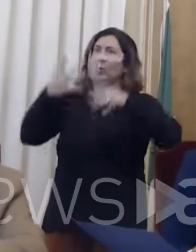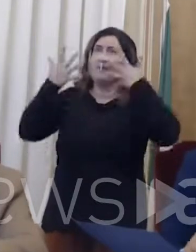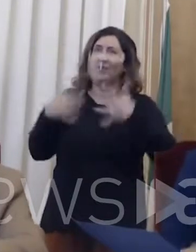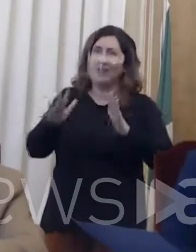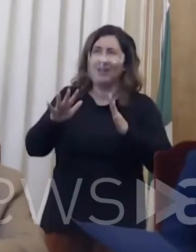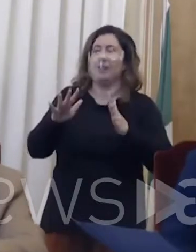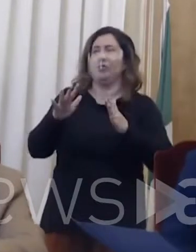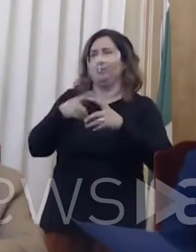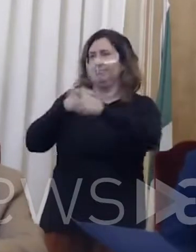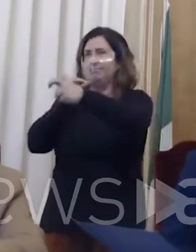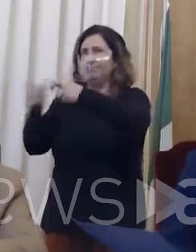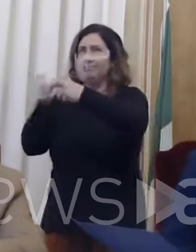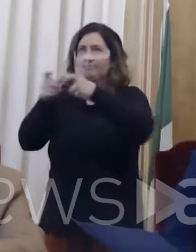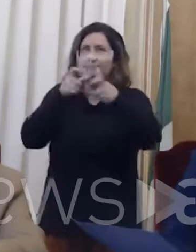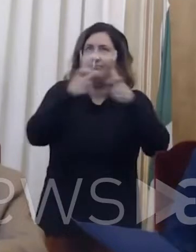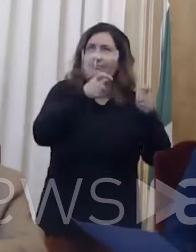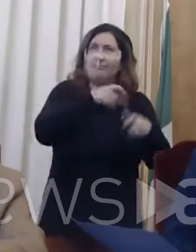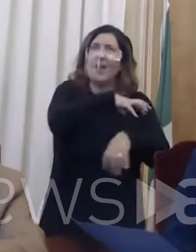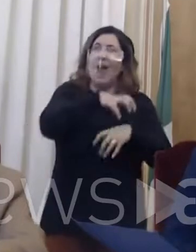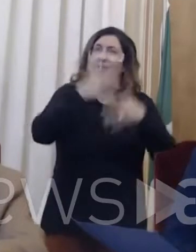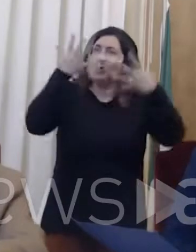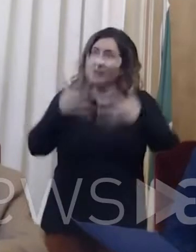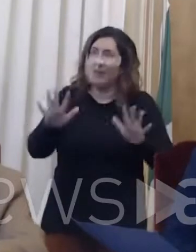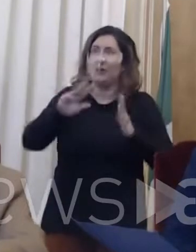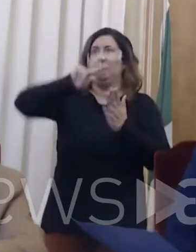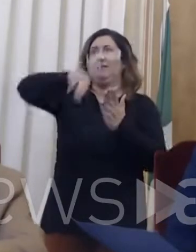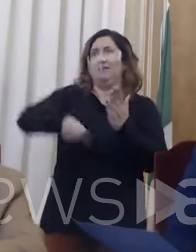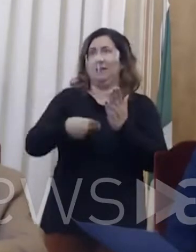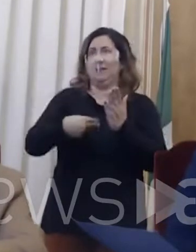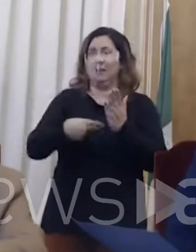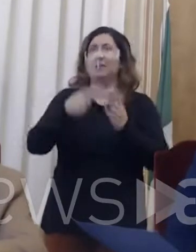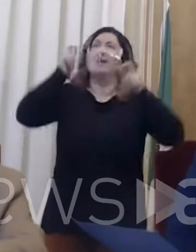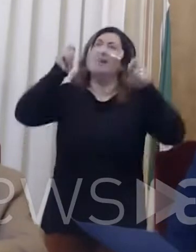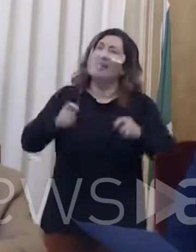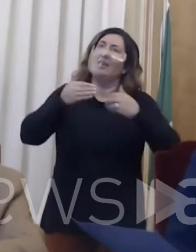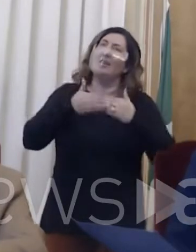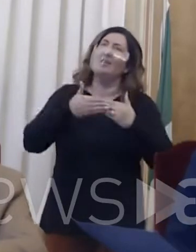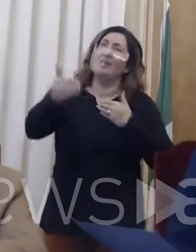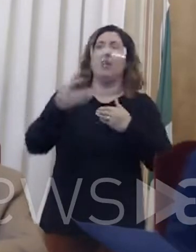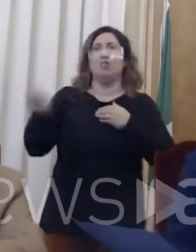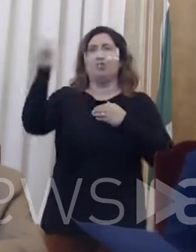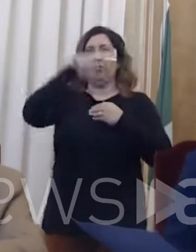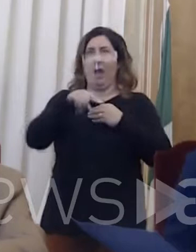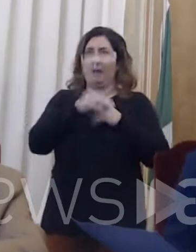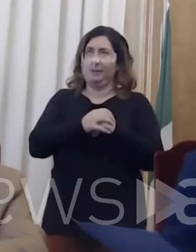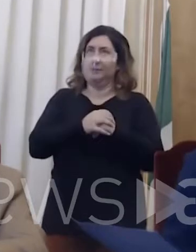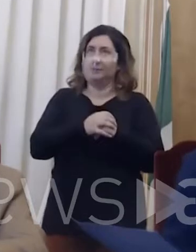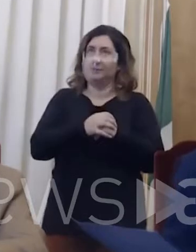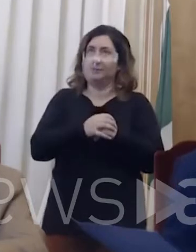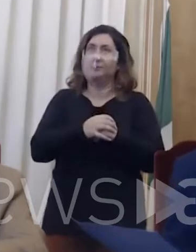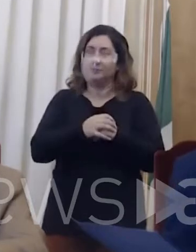cui la condividerò con i miei assessori e che sarà in vigore da domani, per cui